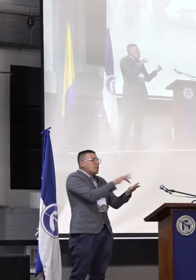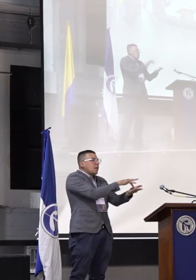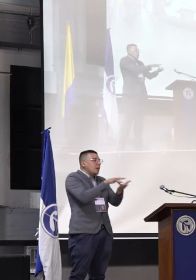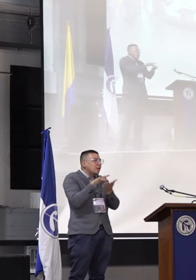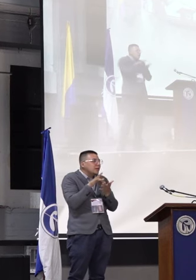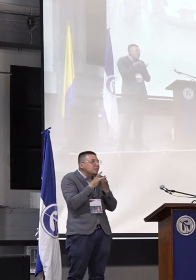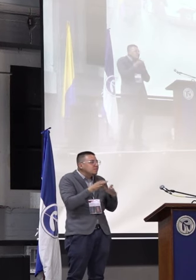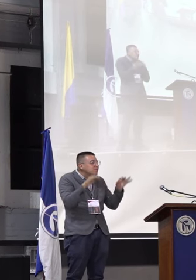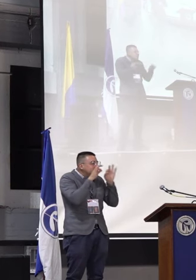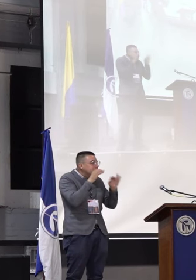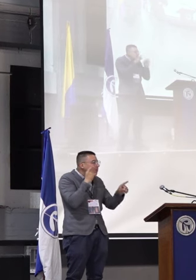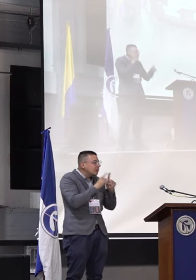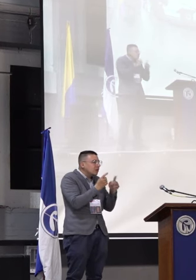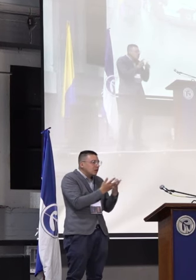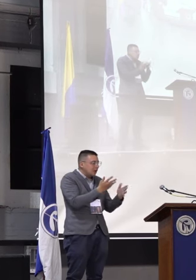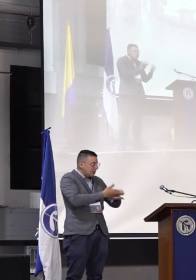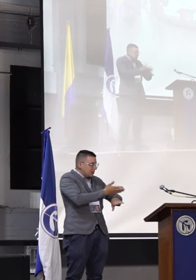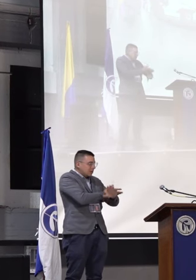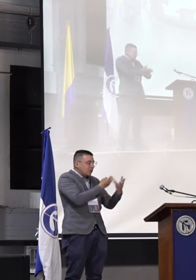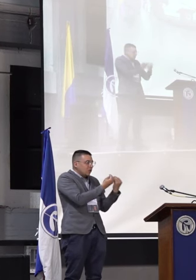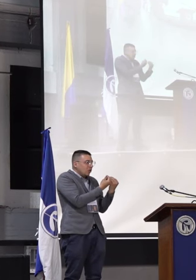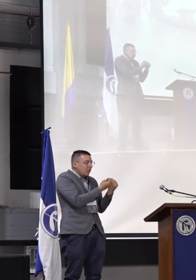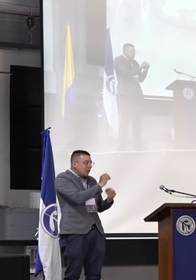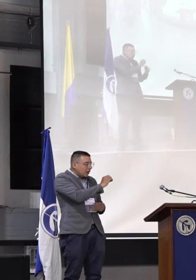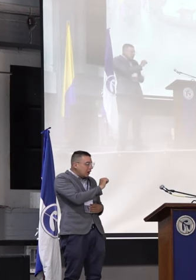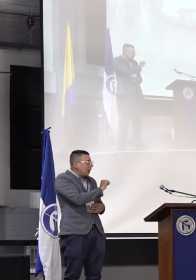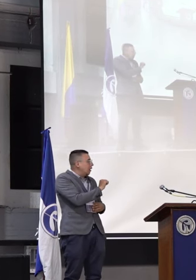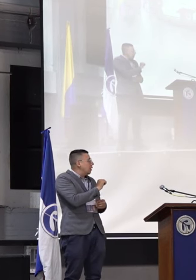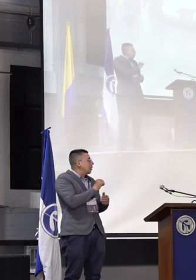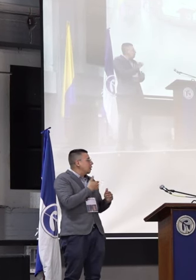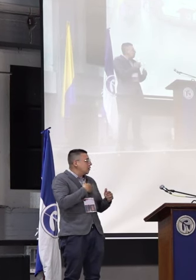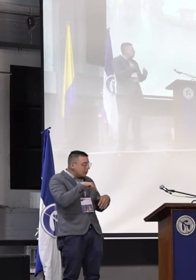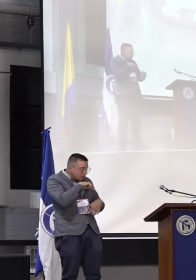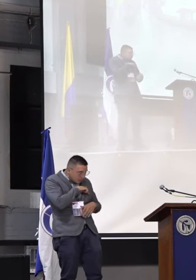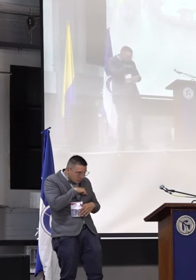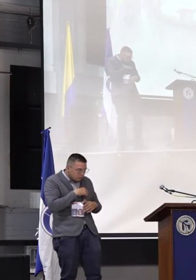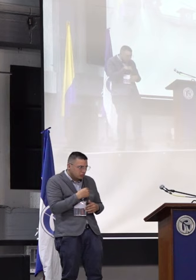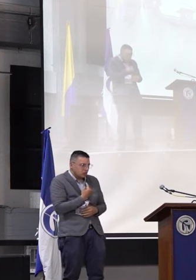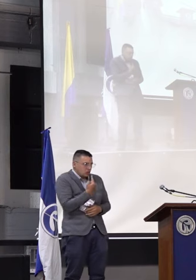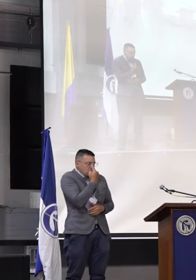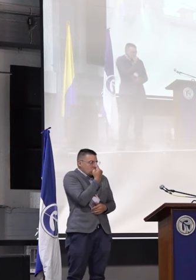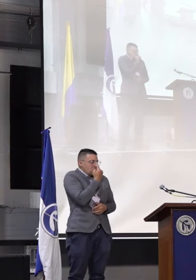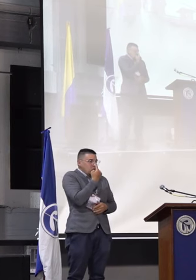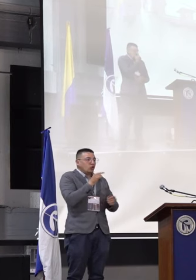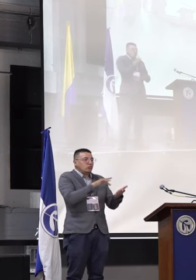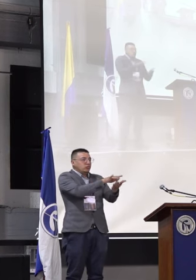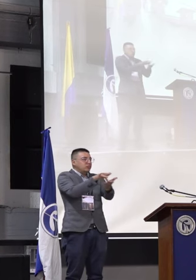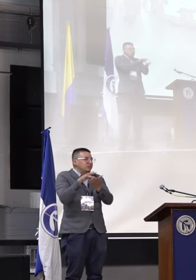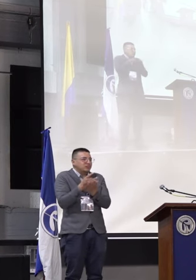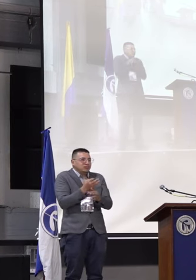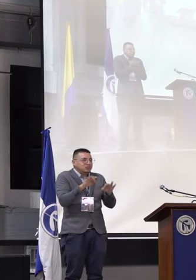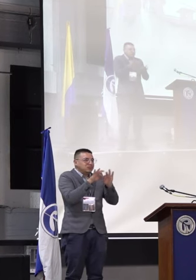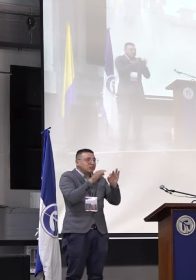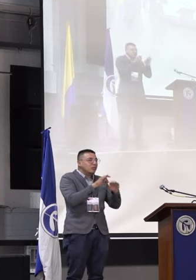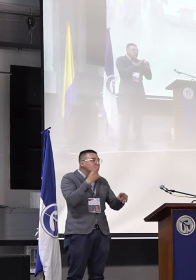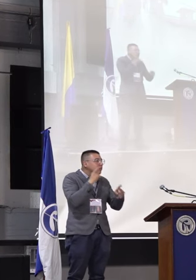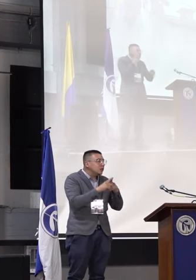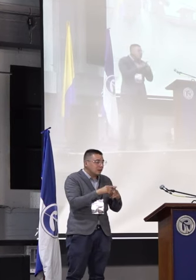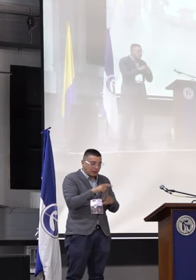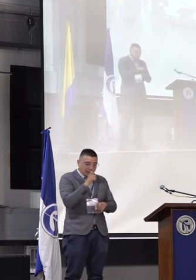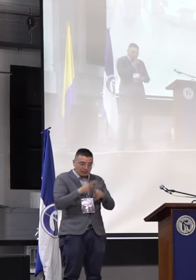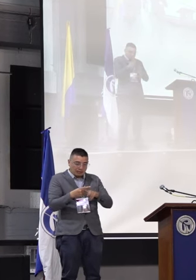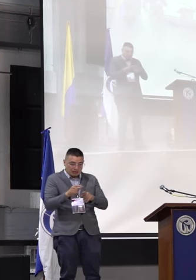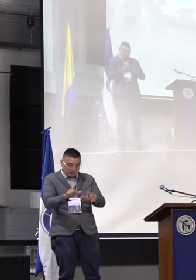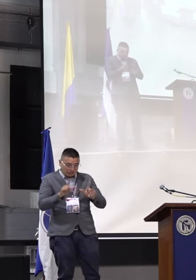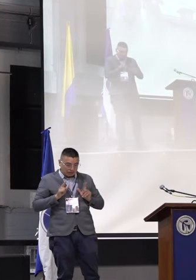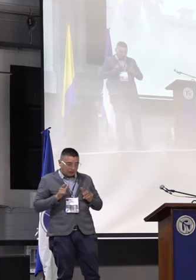queremos hacer, acompañando lo que decía el compañero, porque considero que nosotros, en general todos, todos los que estamos acá, pero los egresados de departamento y